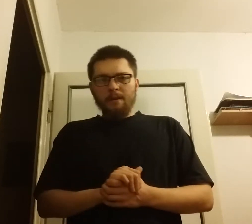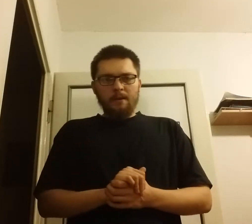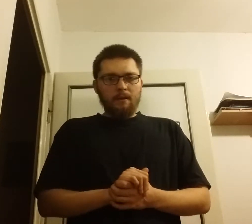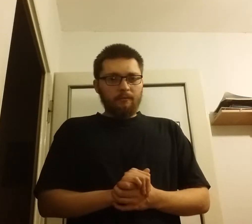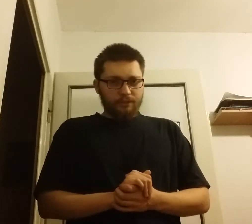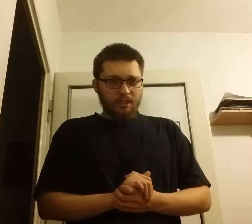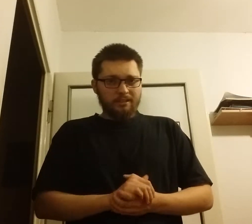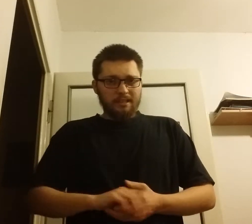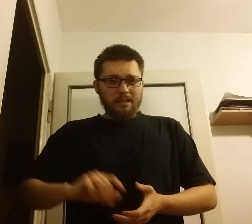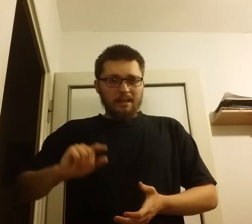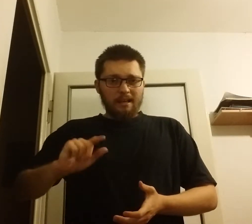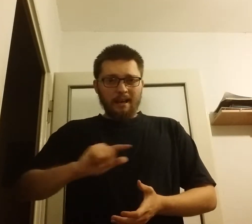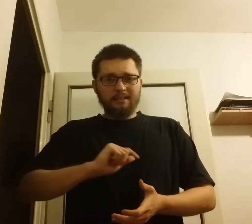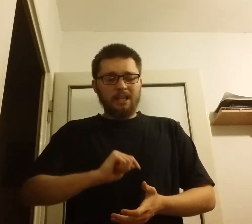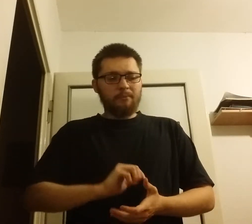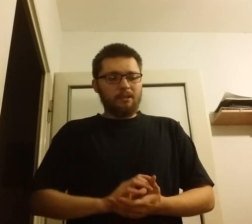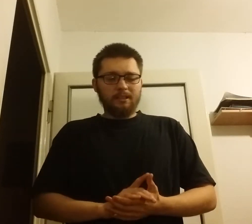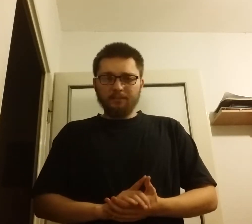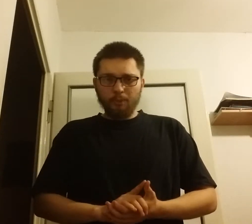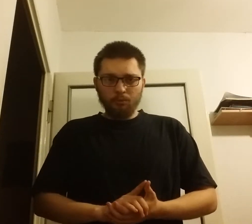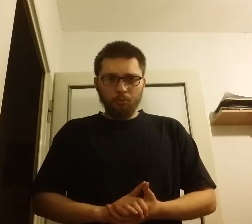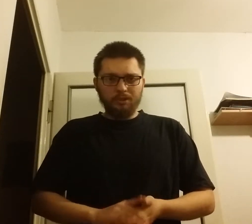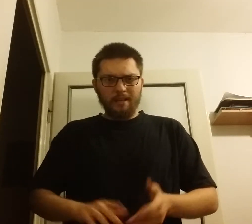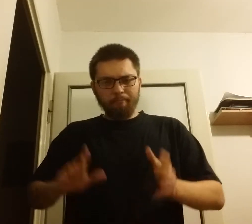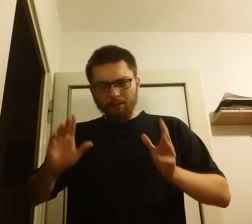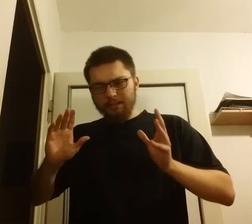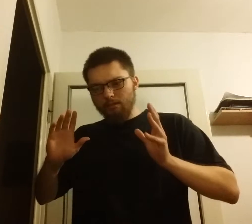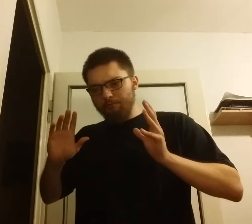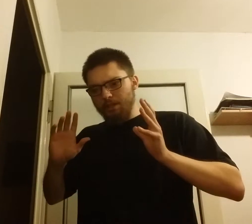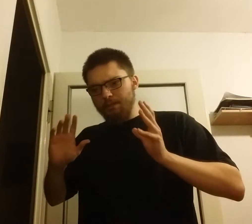wszyscy razem z Piłsudskim postanowili